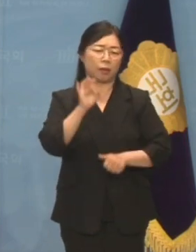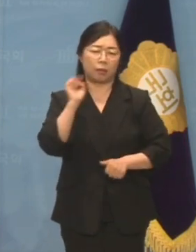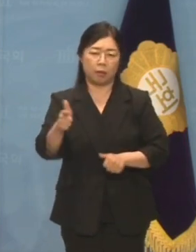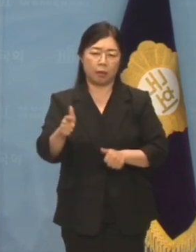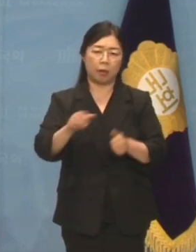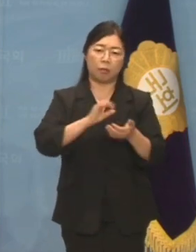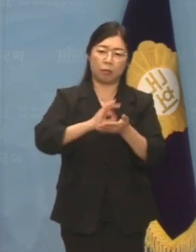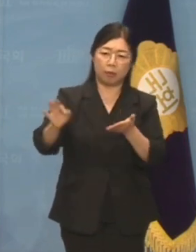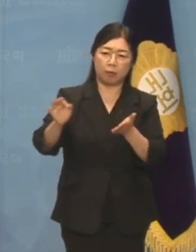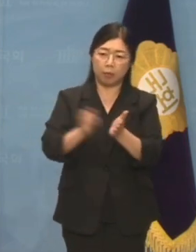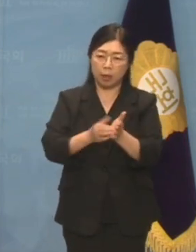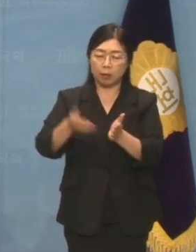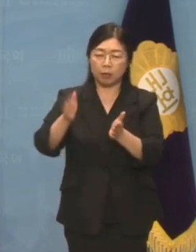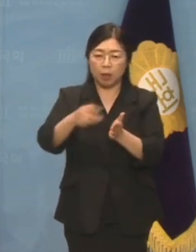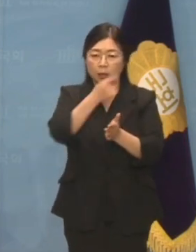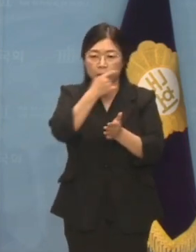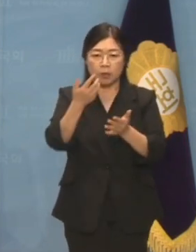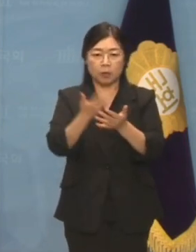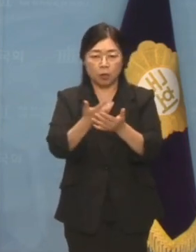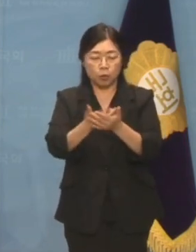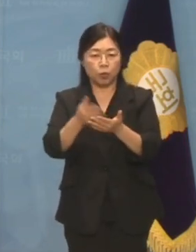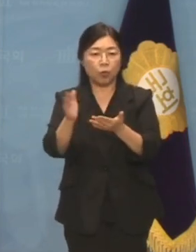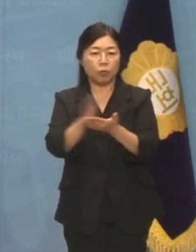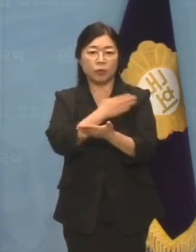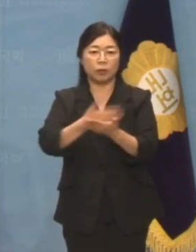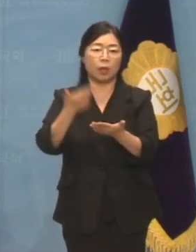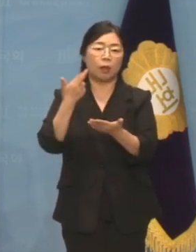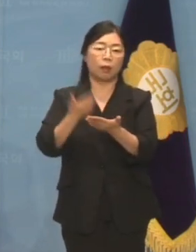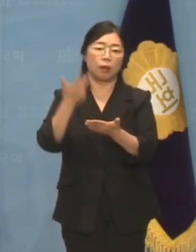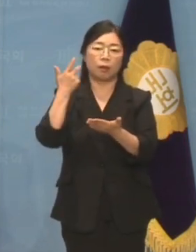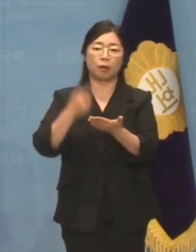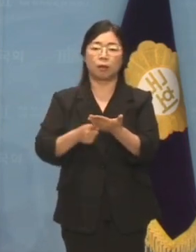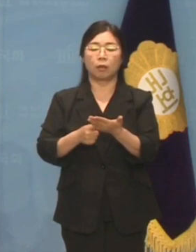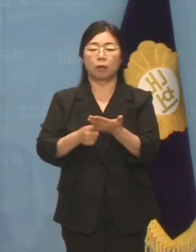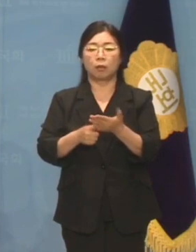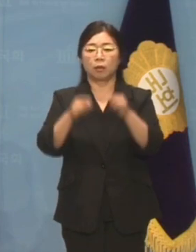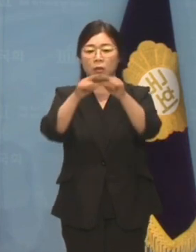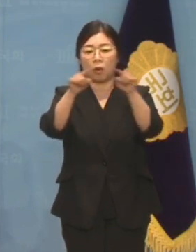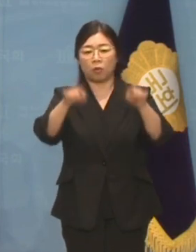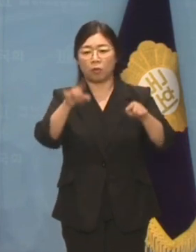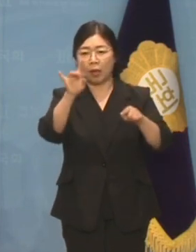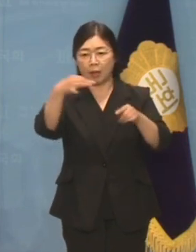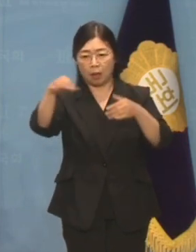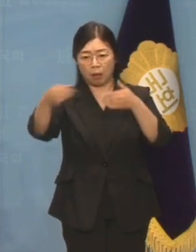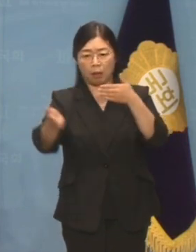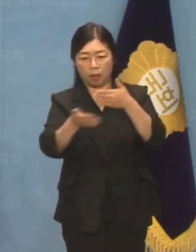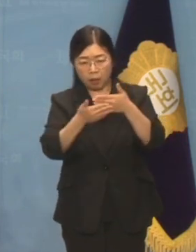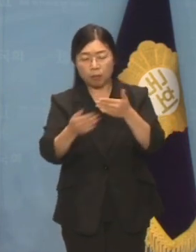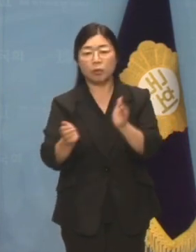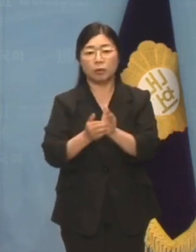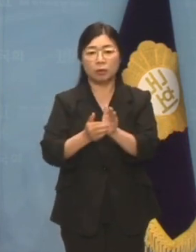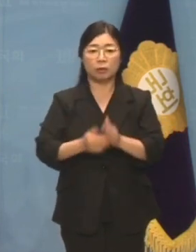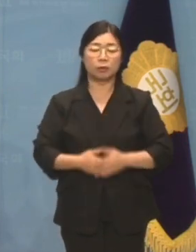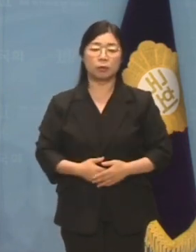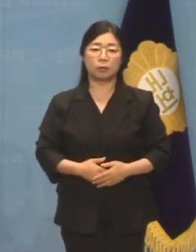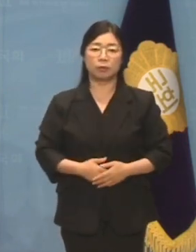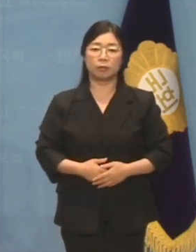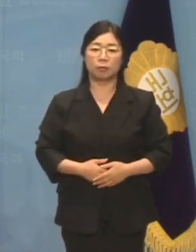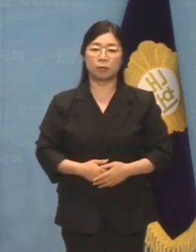지출하면서 증빙서류는 용처가 불분명한 영수증 한 장만 남긴 것으로 알려졌습니다.